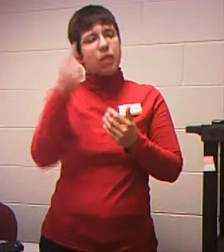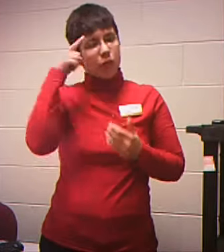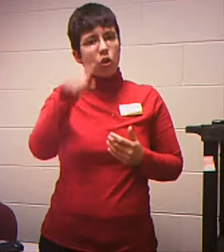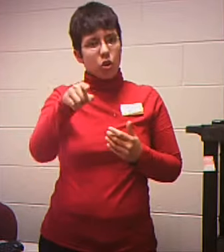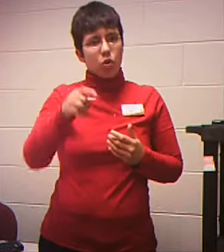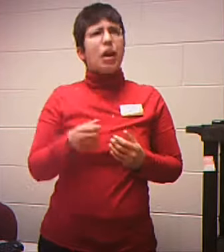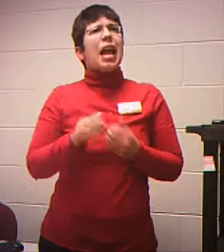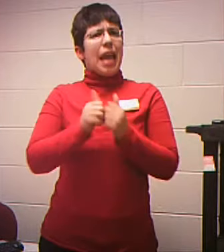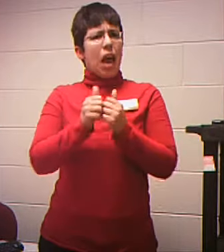Then we're going to hit next